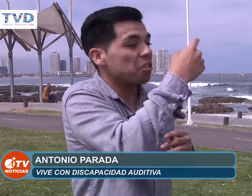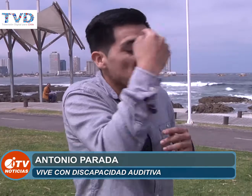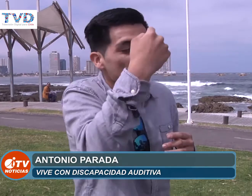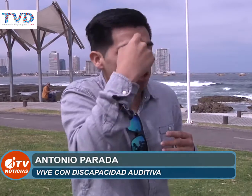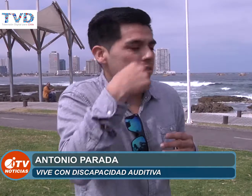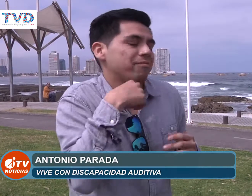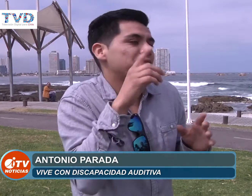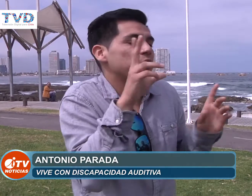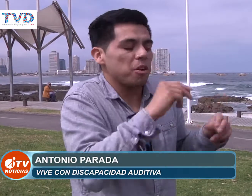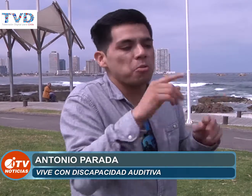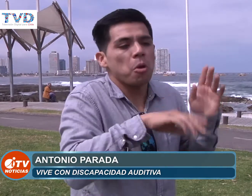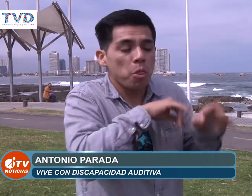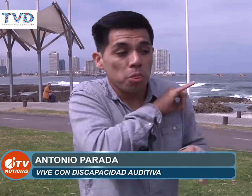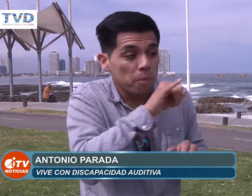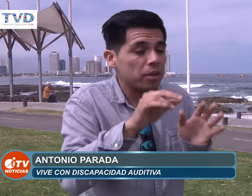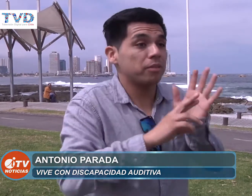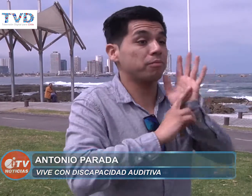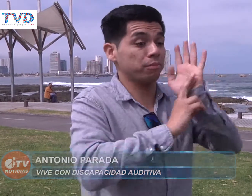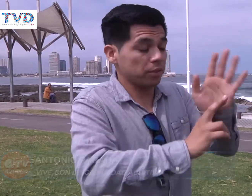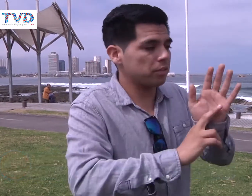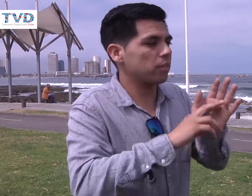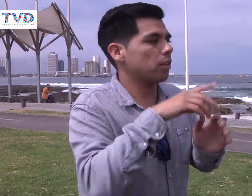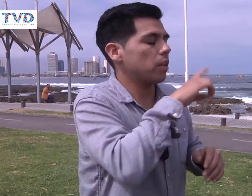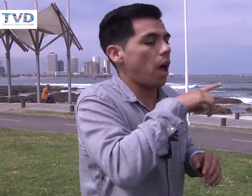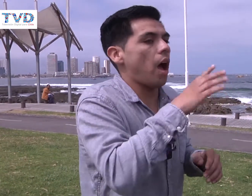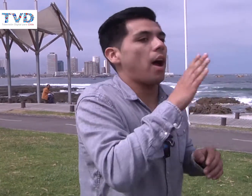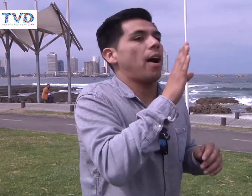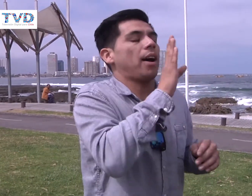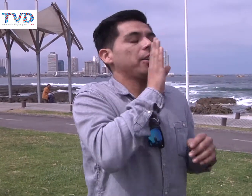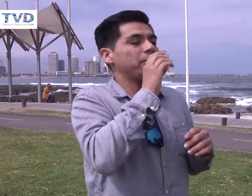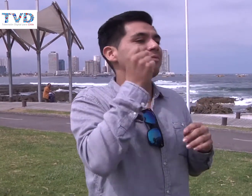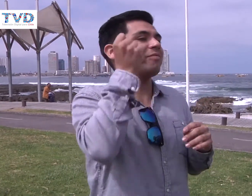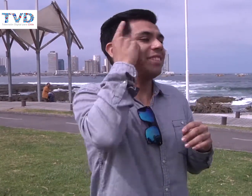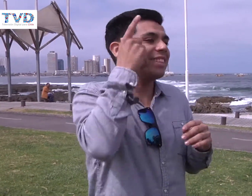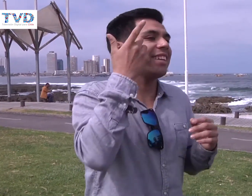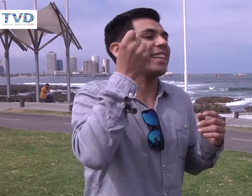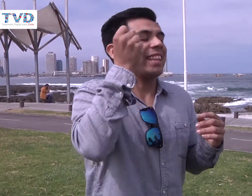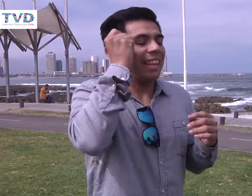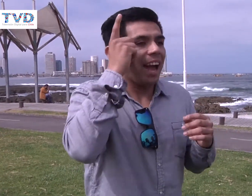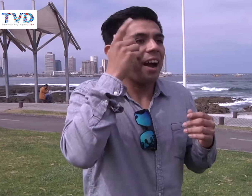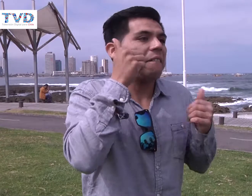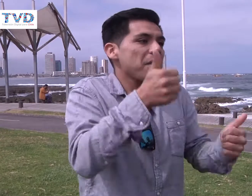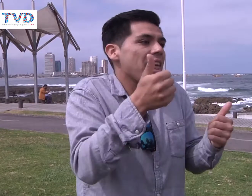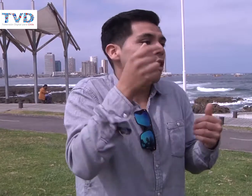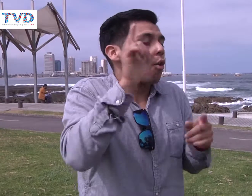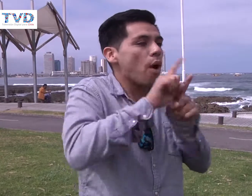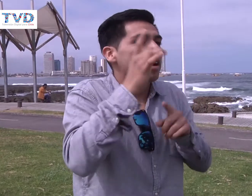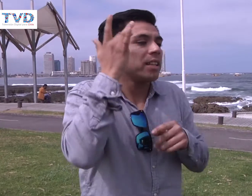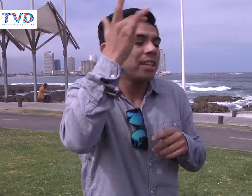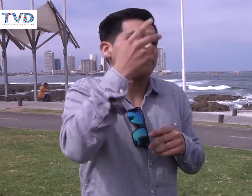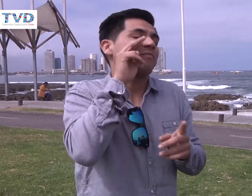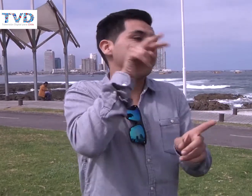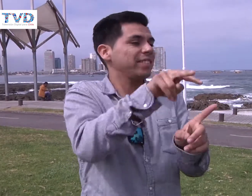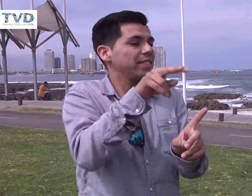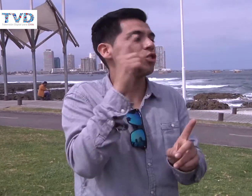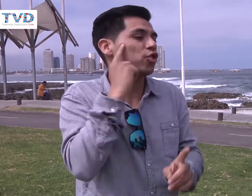burla permanente, me decían que yo era tonto. Después yo mostré y entendieron que yo estaba bien, que yo era